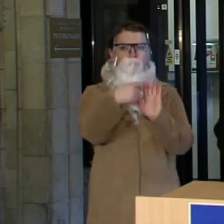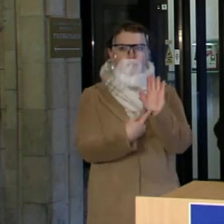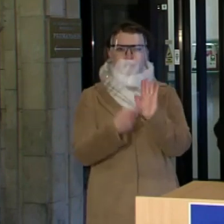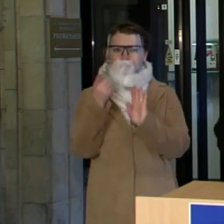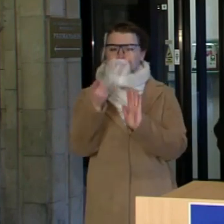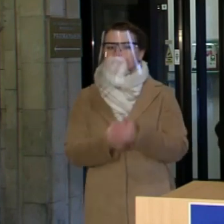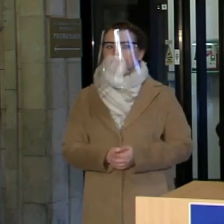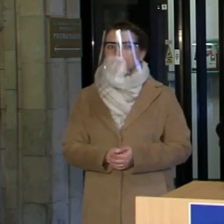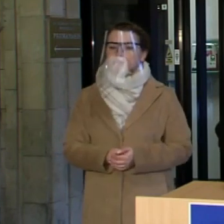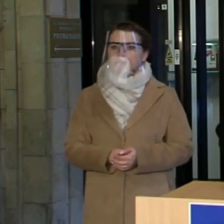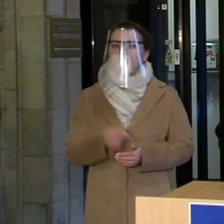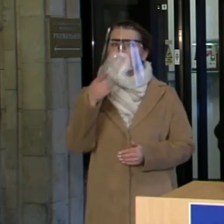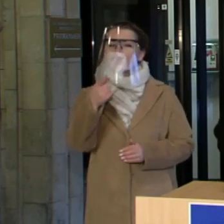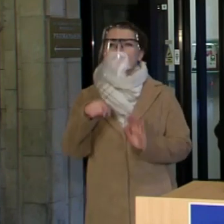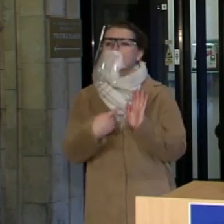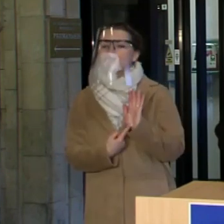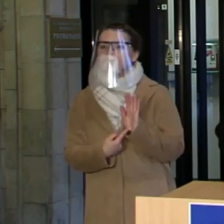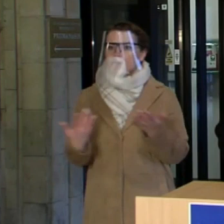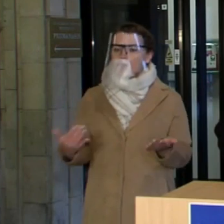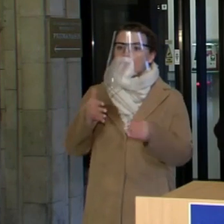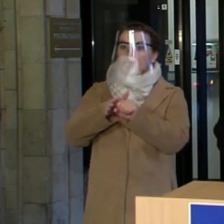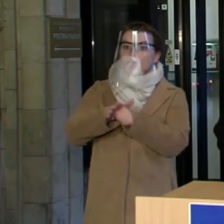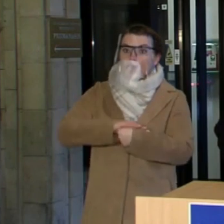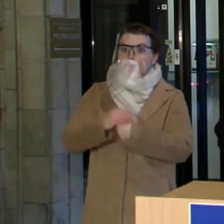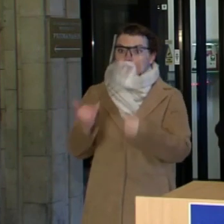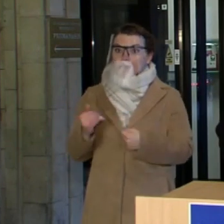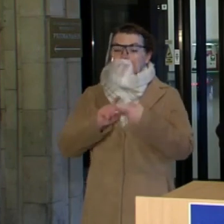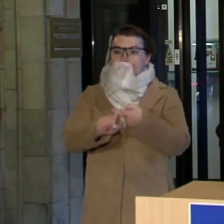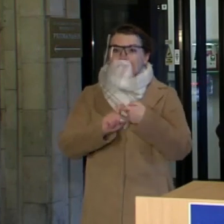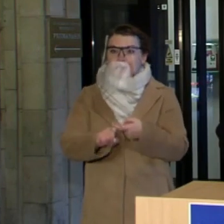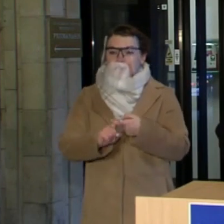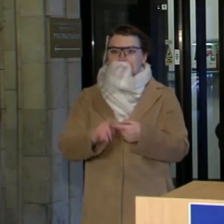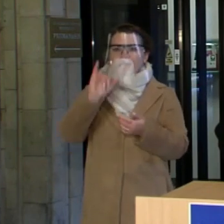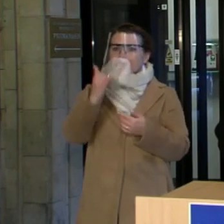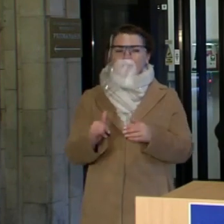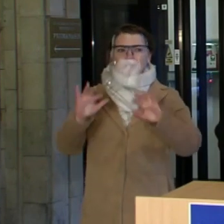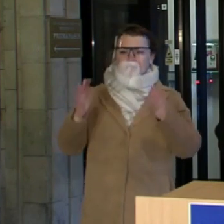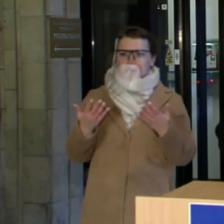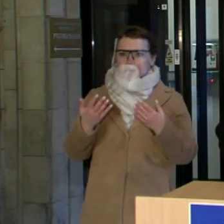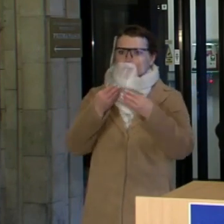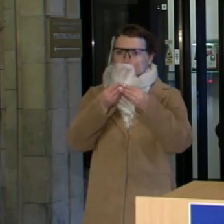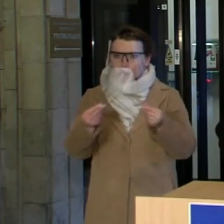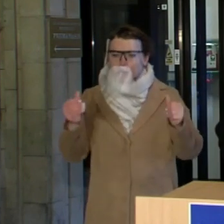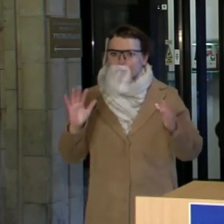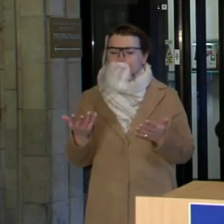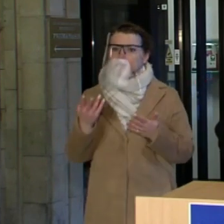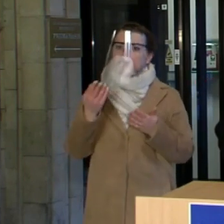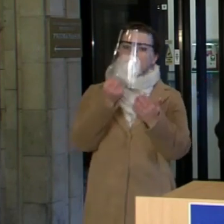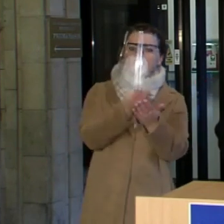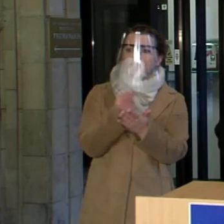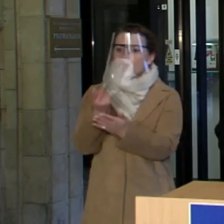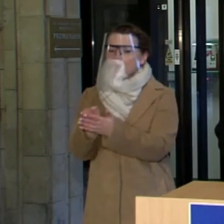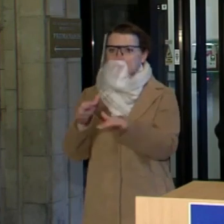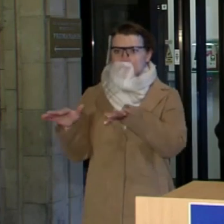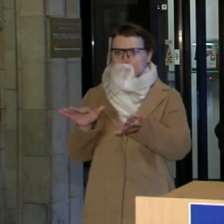Kaip prezidentai vertinat kovosiu koronavirusu situaciją Lietuvoje ir ypatingai Ligoninėse? Kaip manot, ar